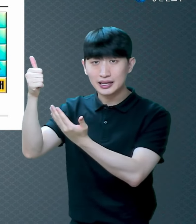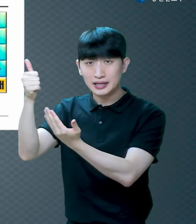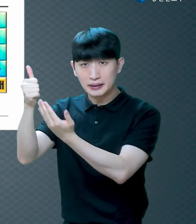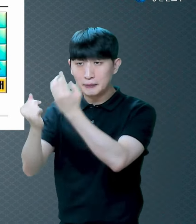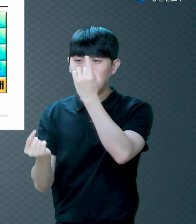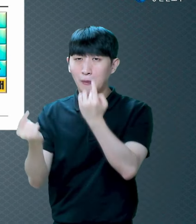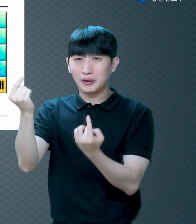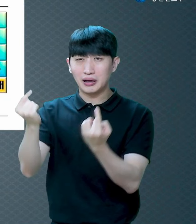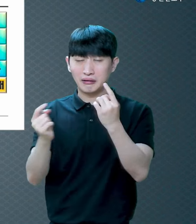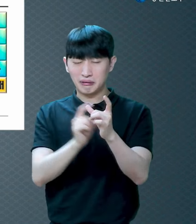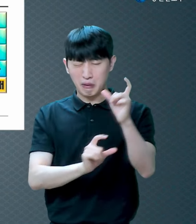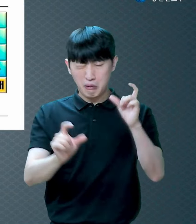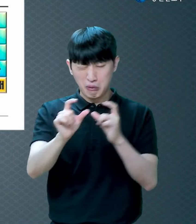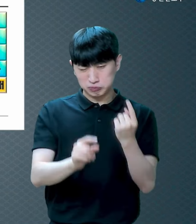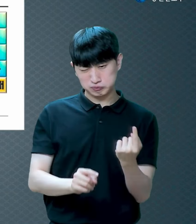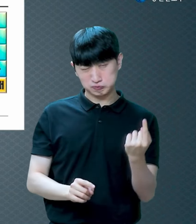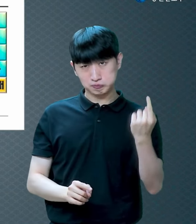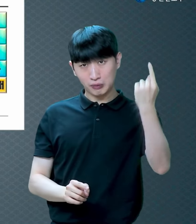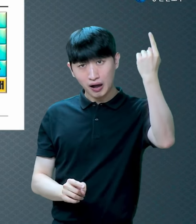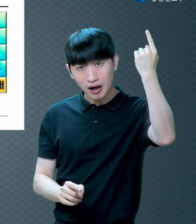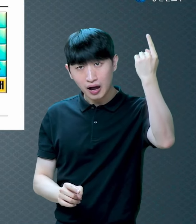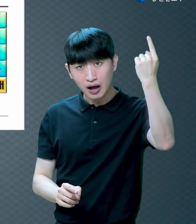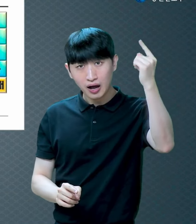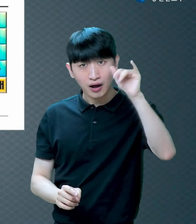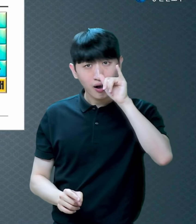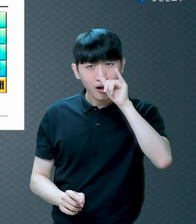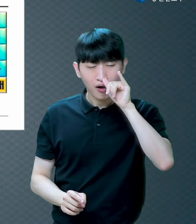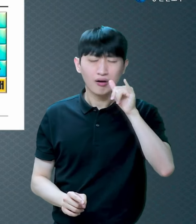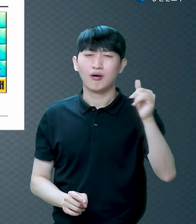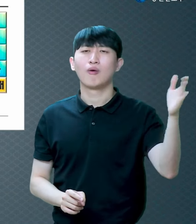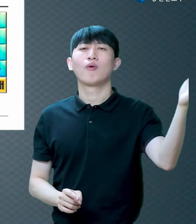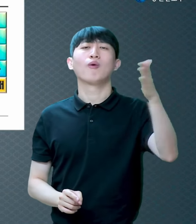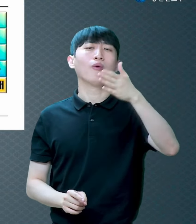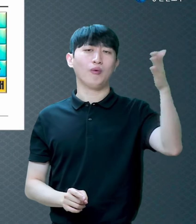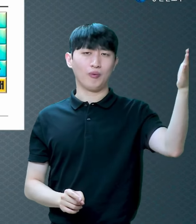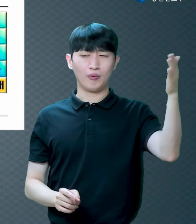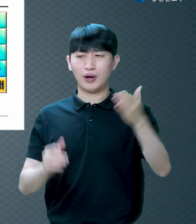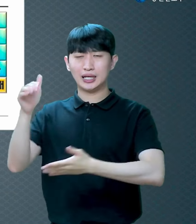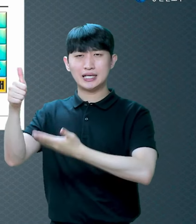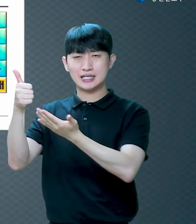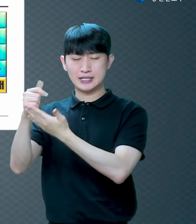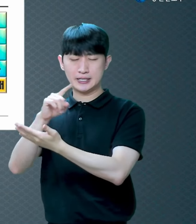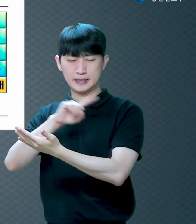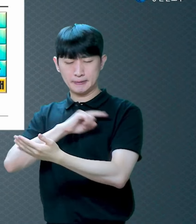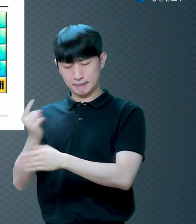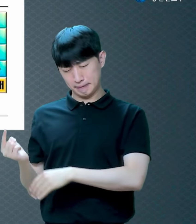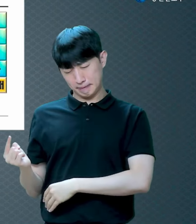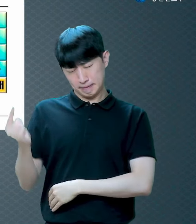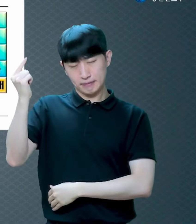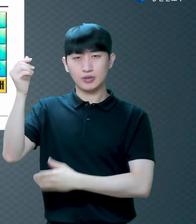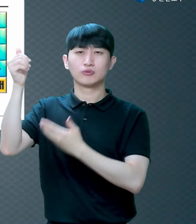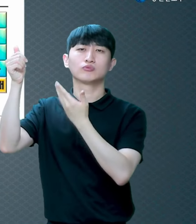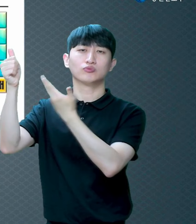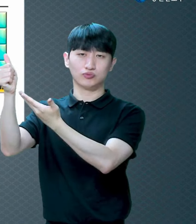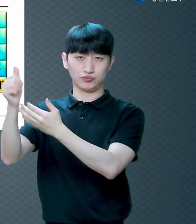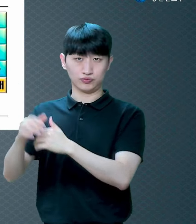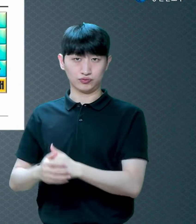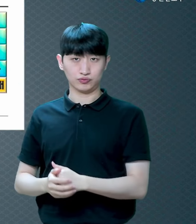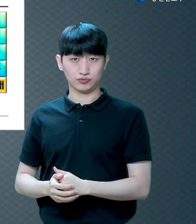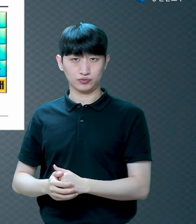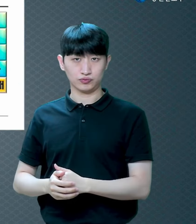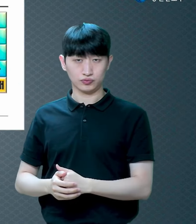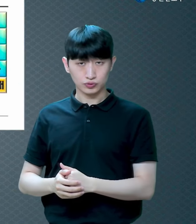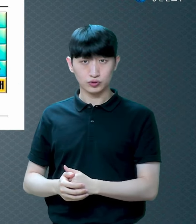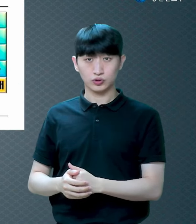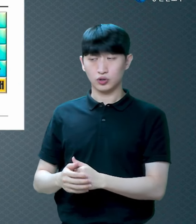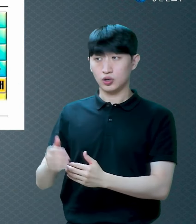하나님께서 구원을 완성하셨기 때문에 완벽한 거예요 나는 그걸 믿으면